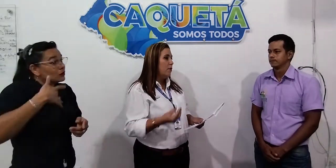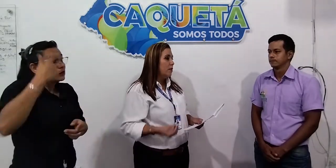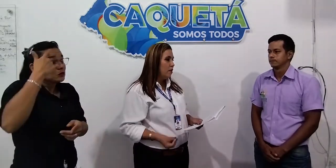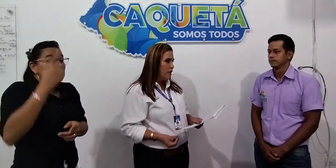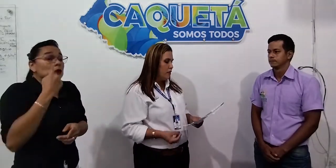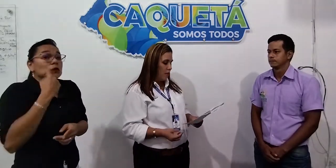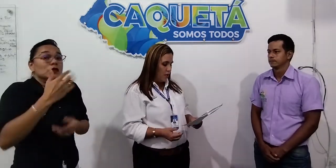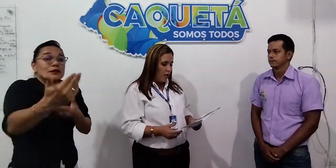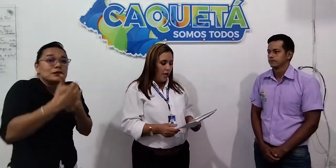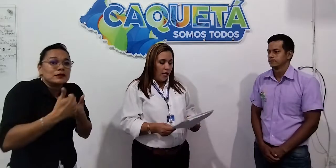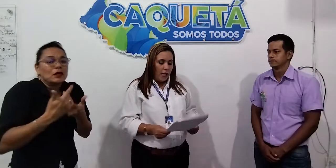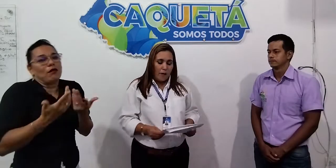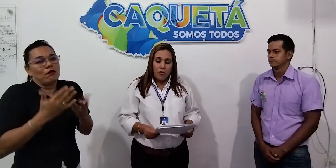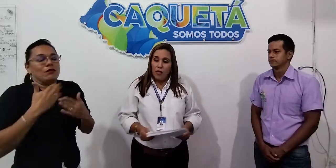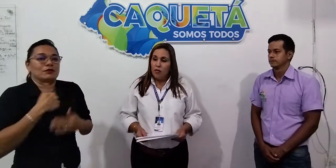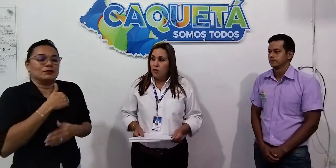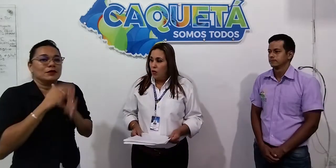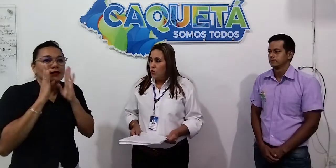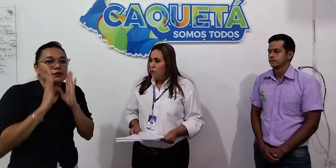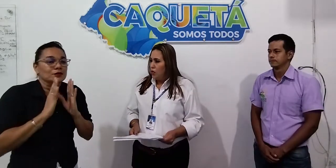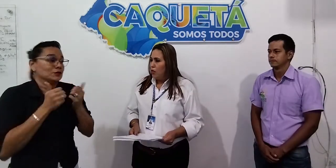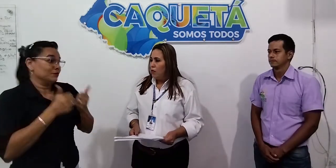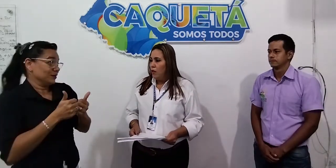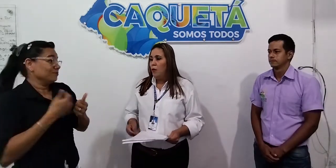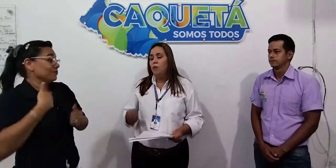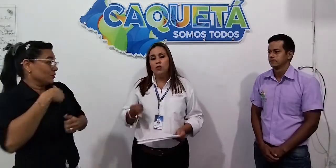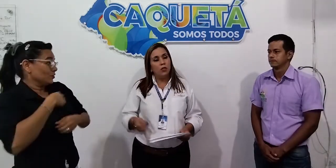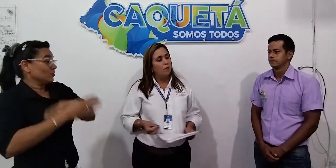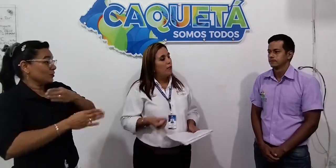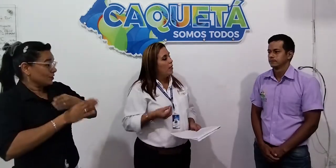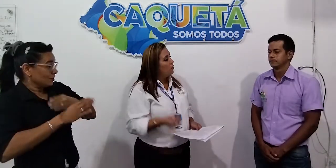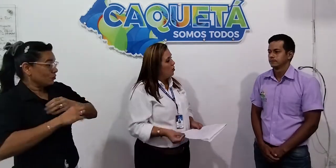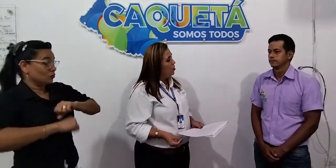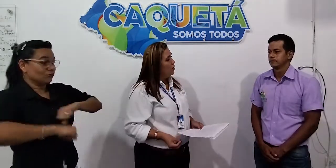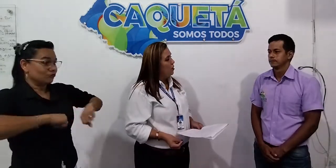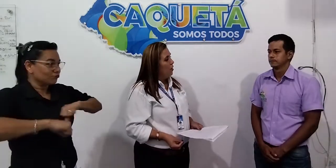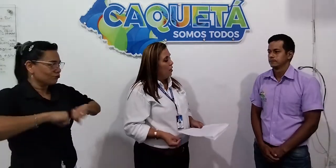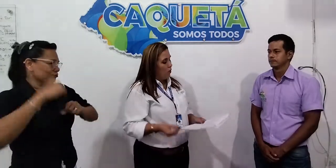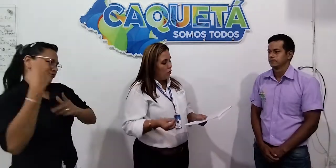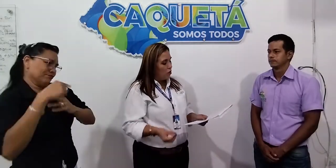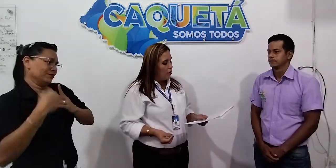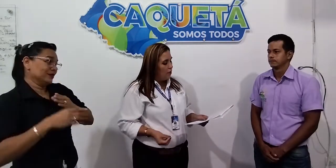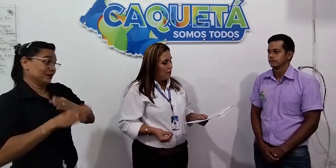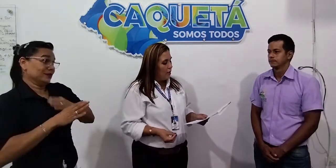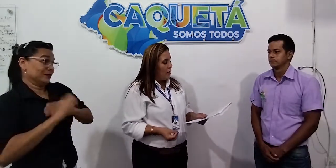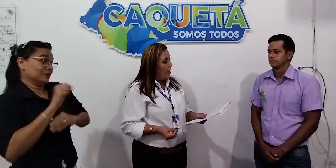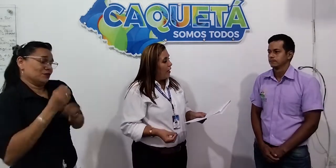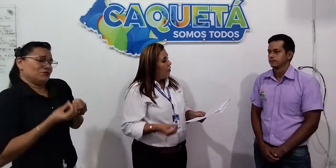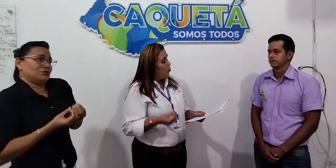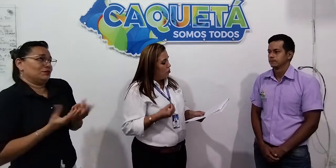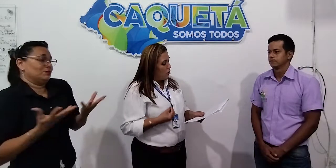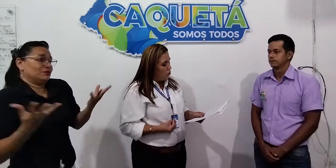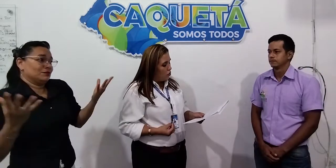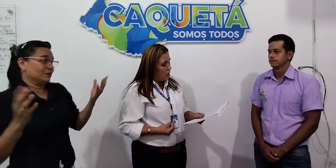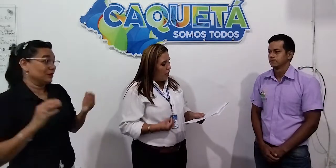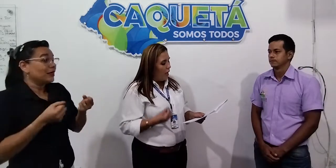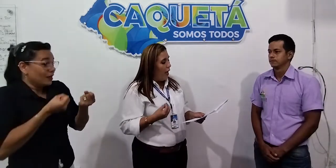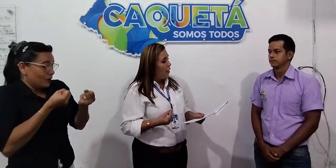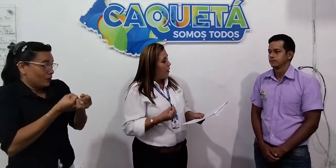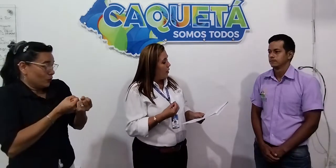pertinente. Y hemos realizado también muchísimas acciones, muchísimas que contribuyen a que